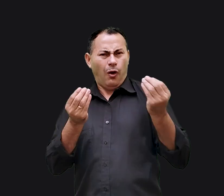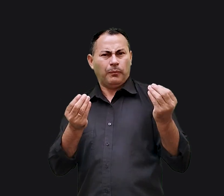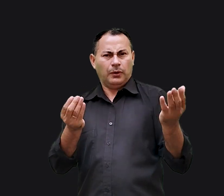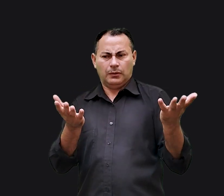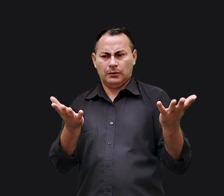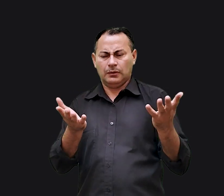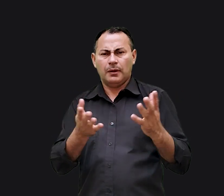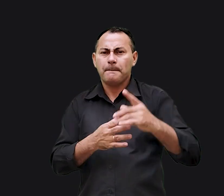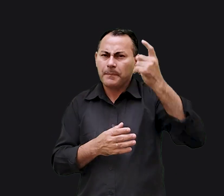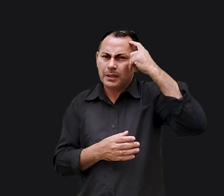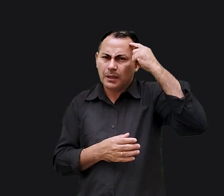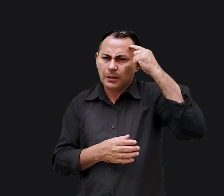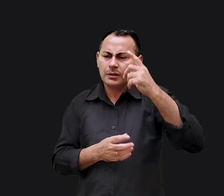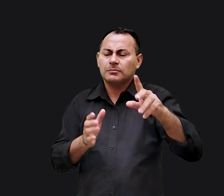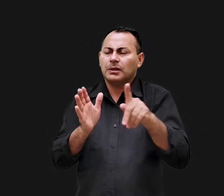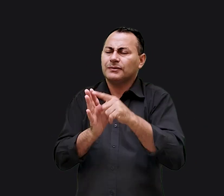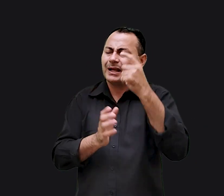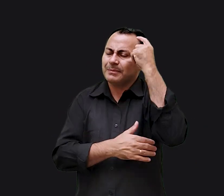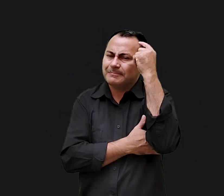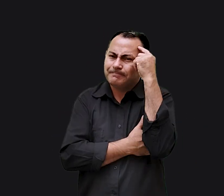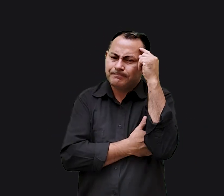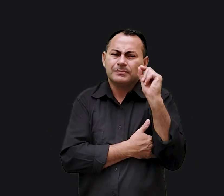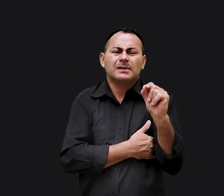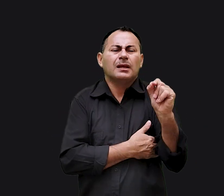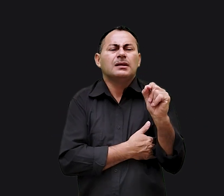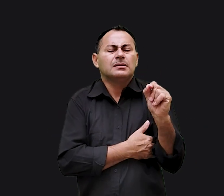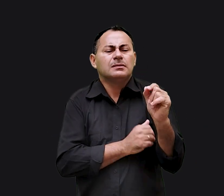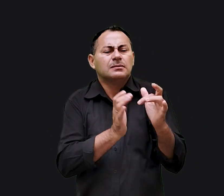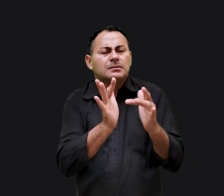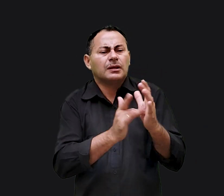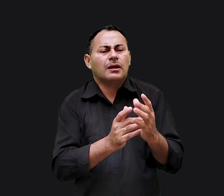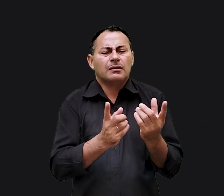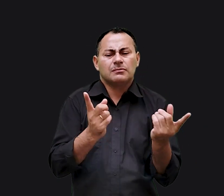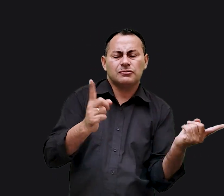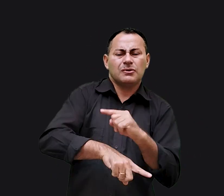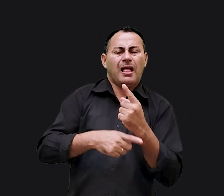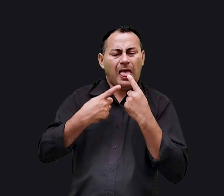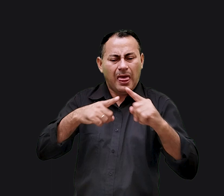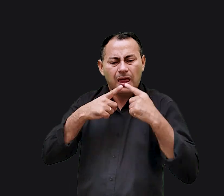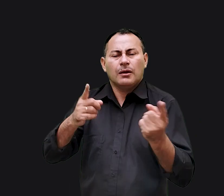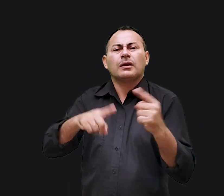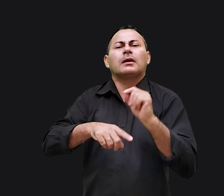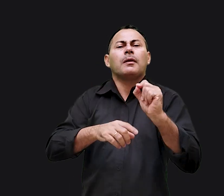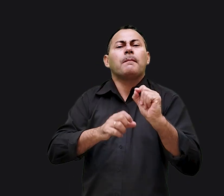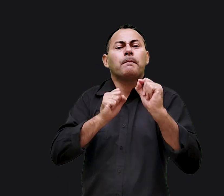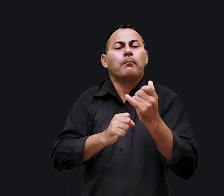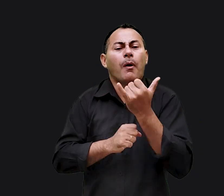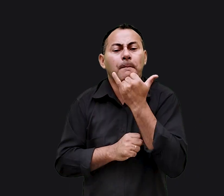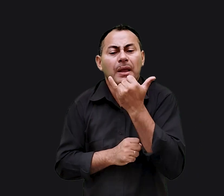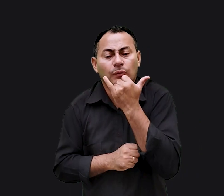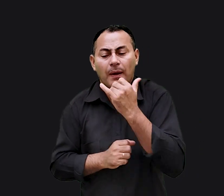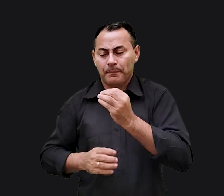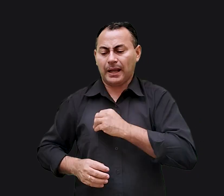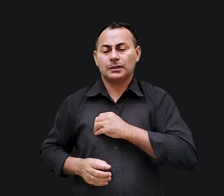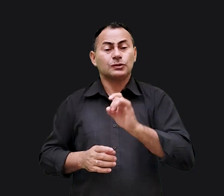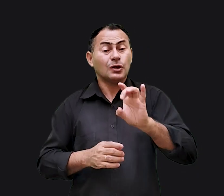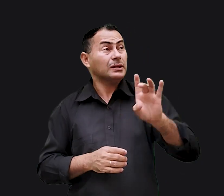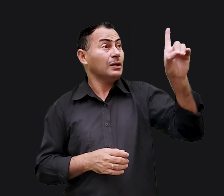ofendidos. Eles pensaram como eles mesmos. Quem é esse que blasfema? Quem pode perdoar pecados, a não ser Deus?